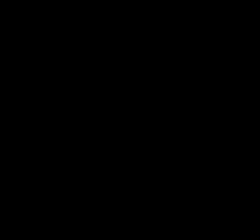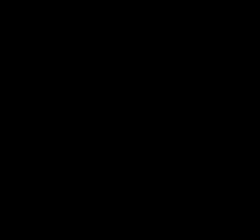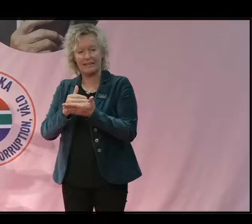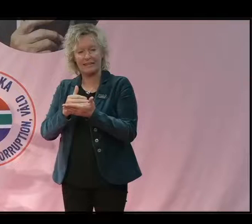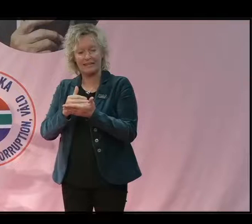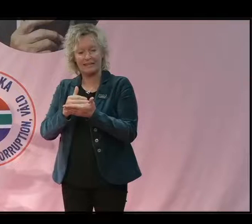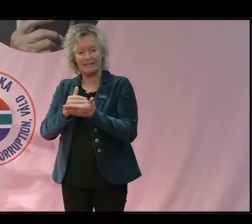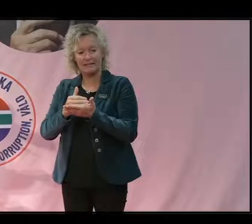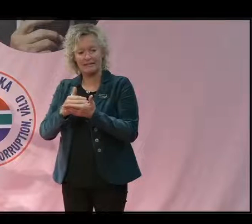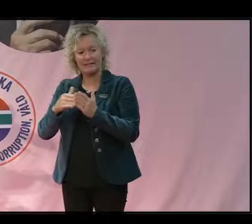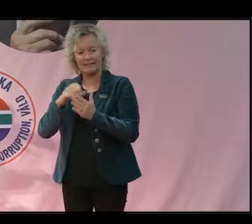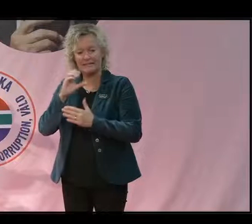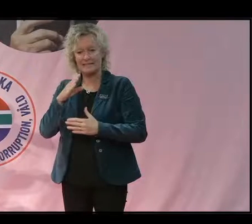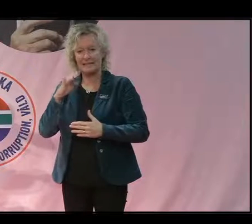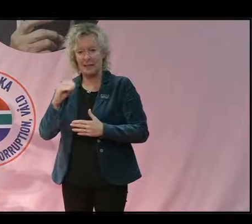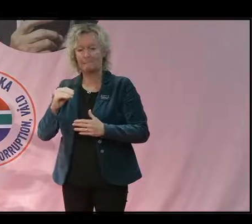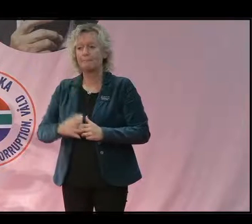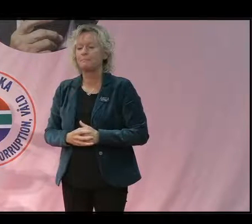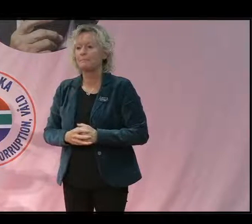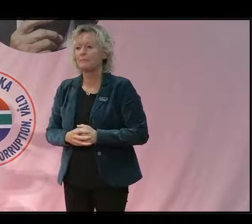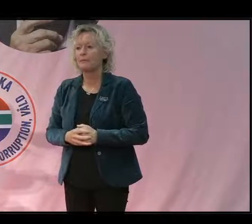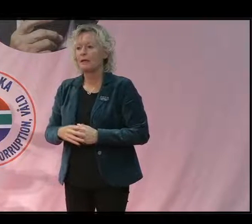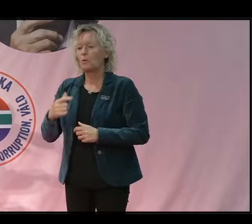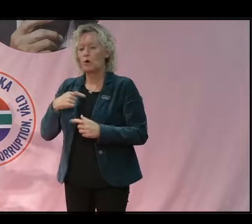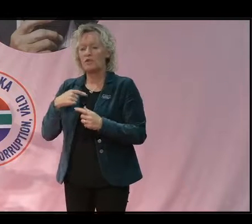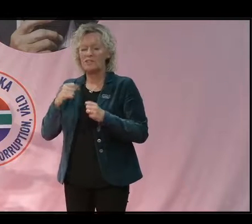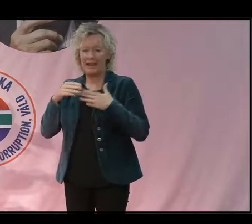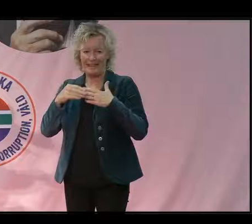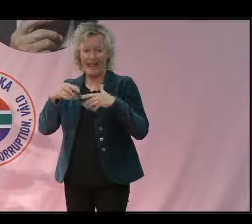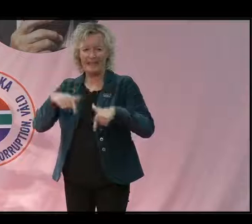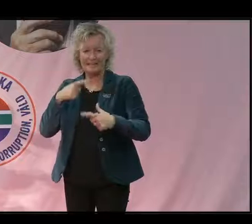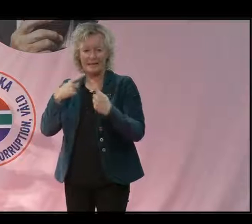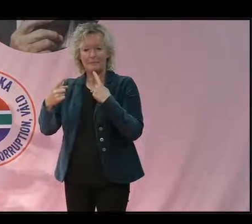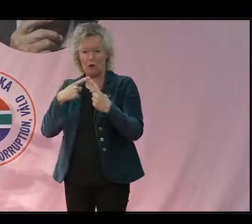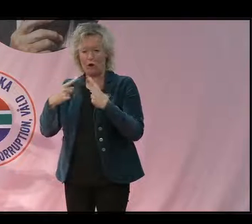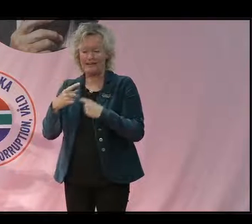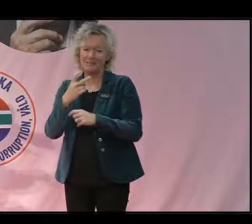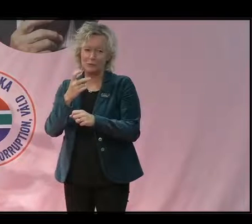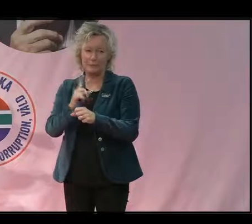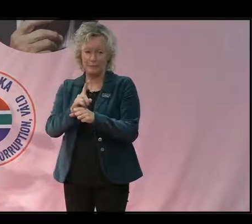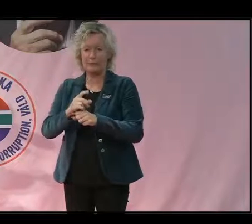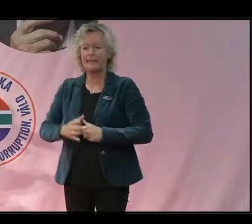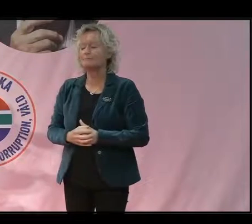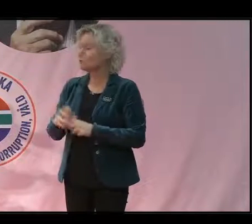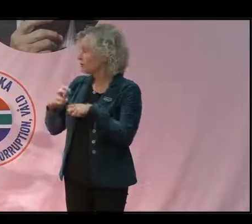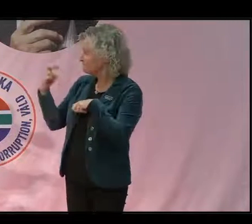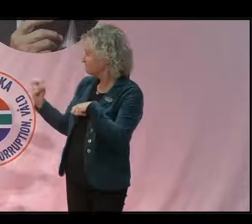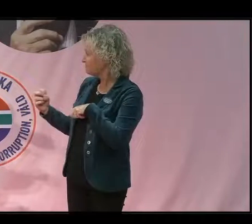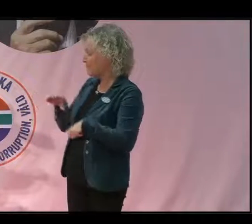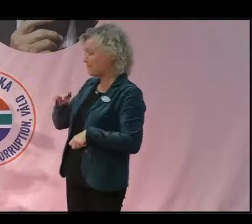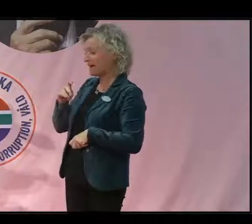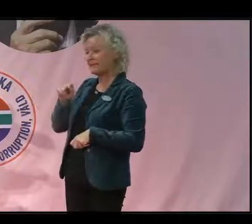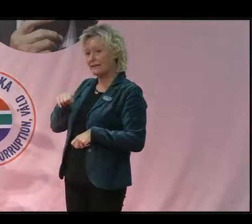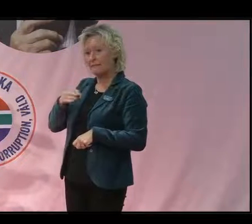miljösamarbeten på Sida. Och kommer vara samtalsledare idag under de här 20 minuterna. Och med mig är Martin Persson som är